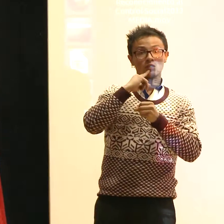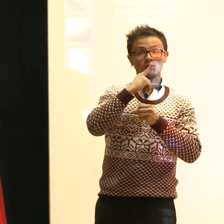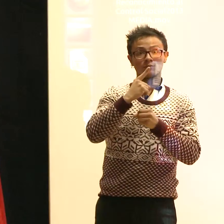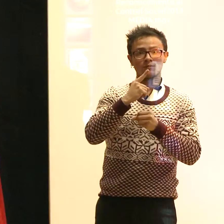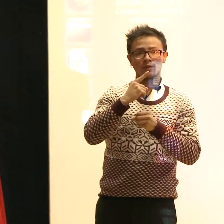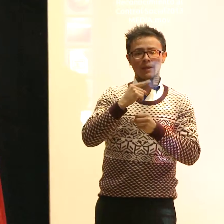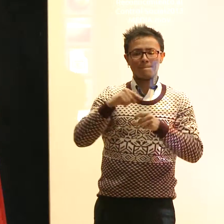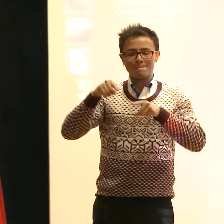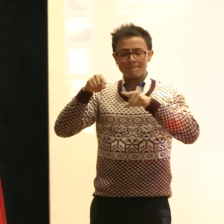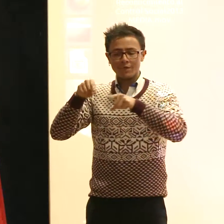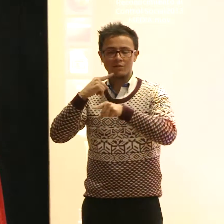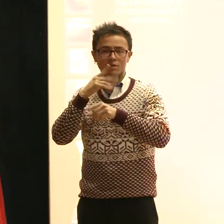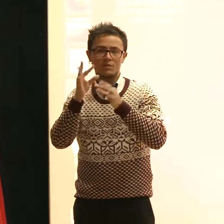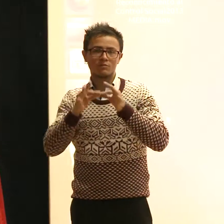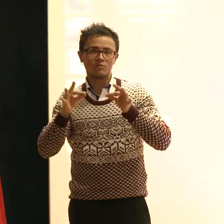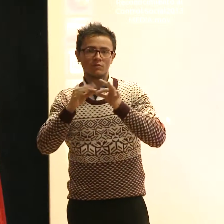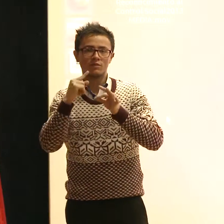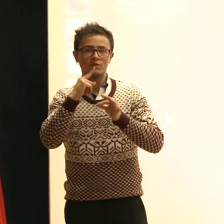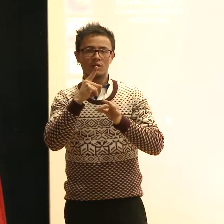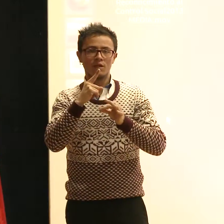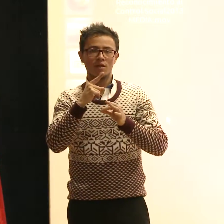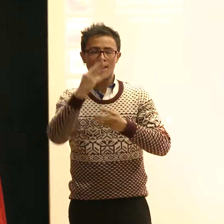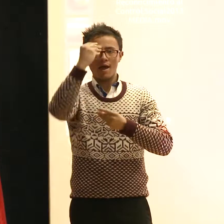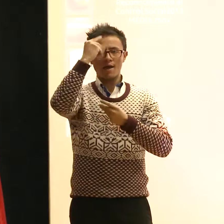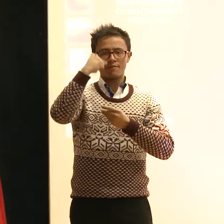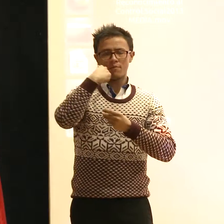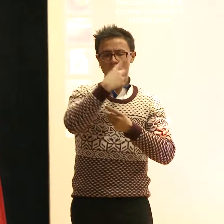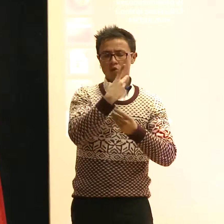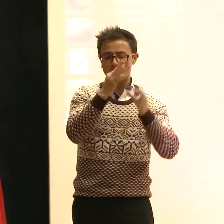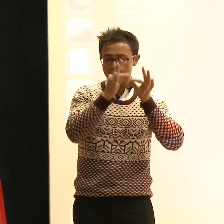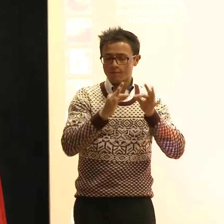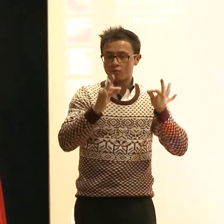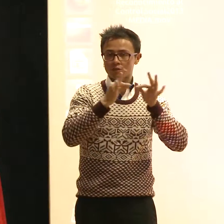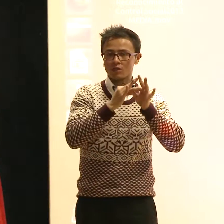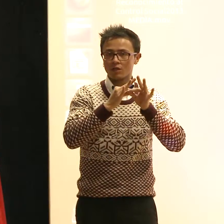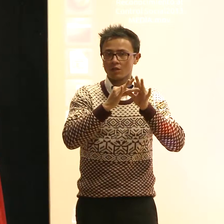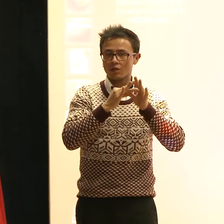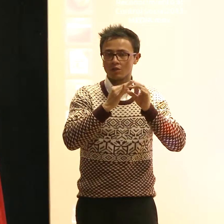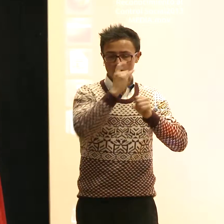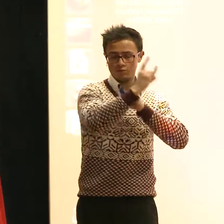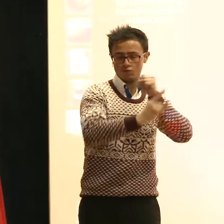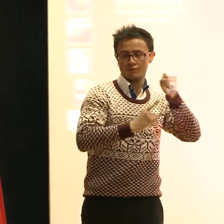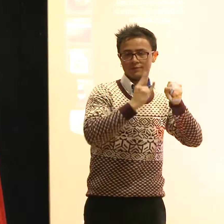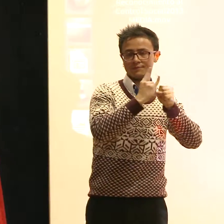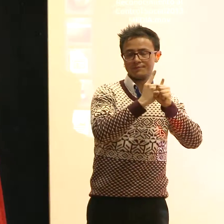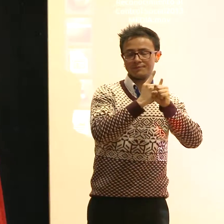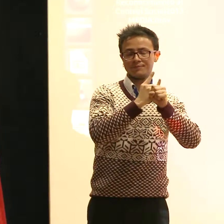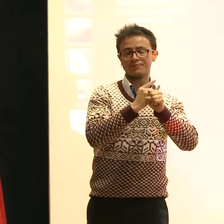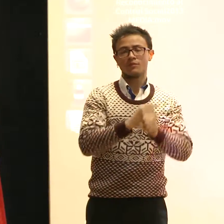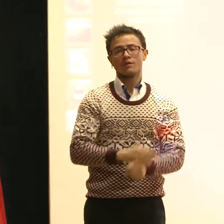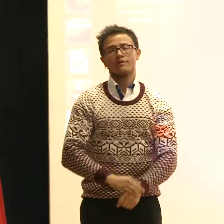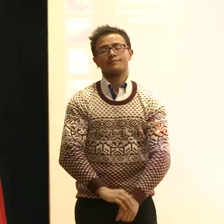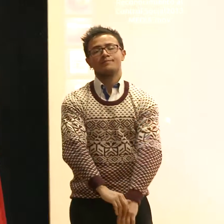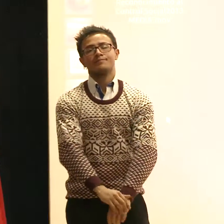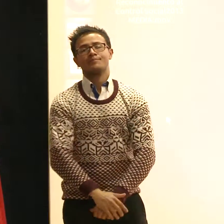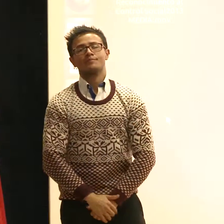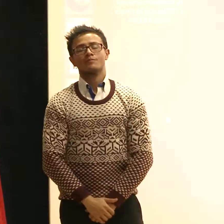reconociéndola como un valor eminentemente universal. Ahora, esa